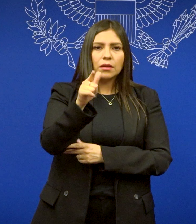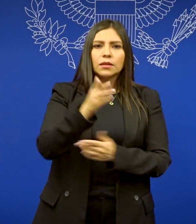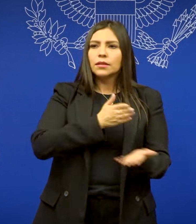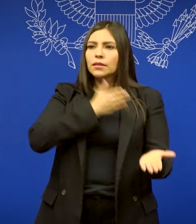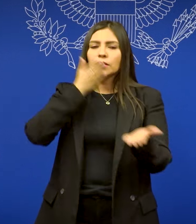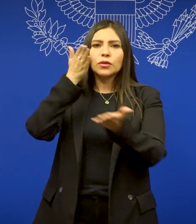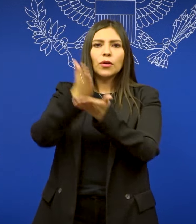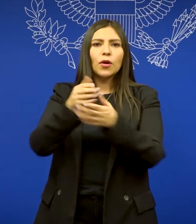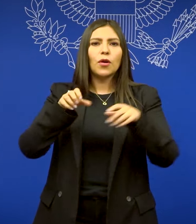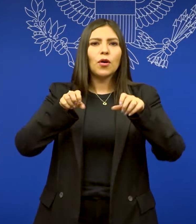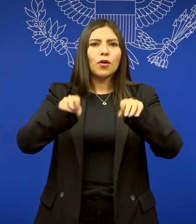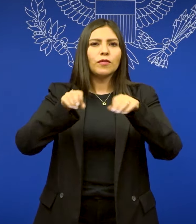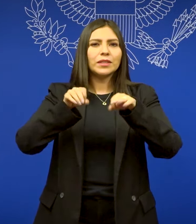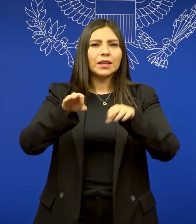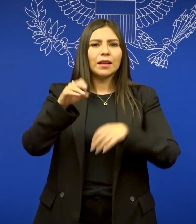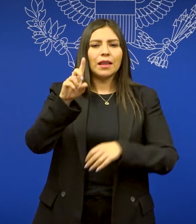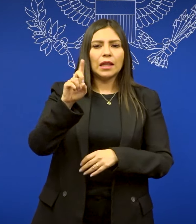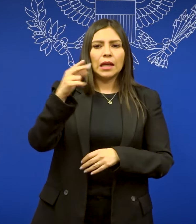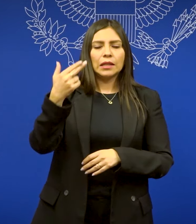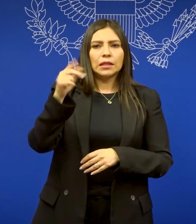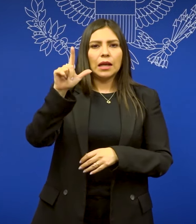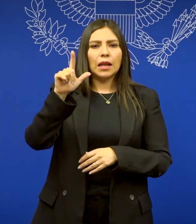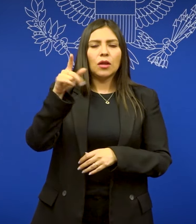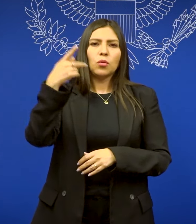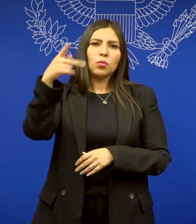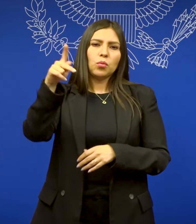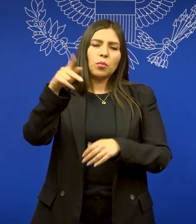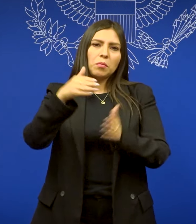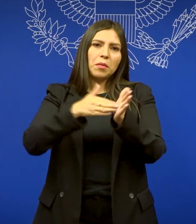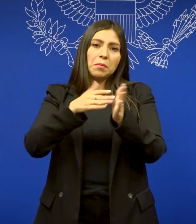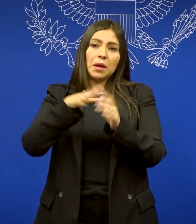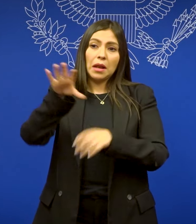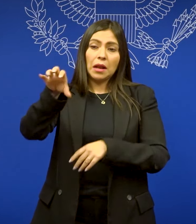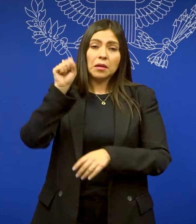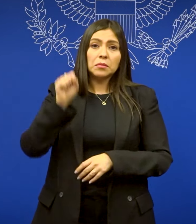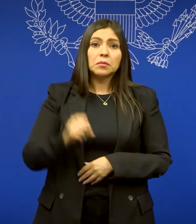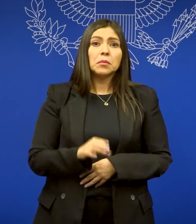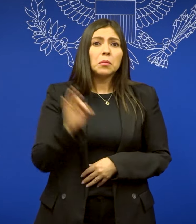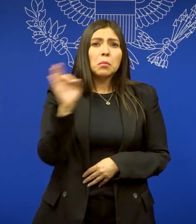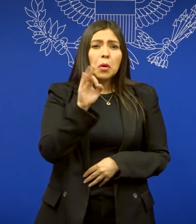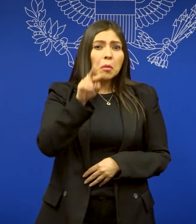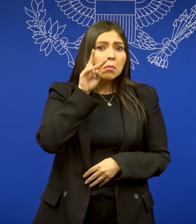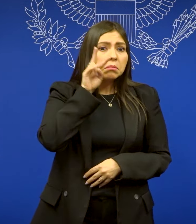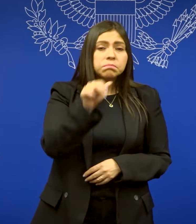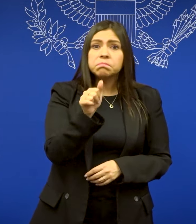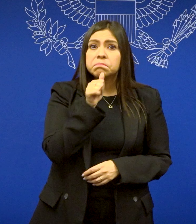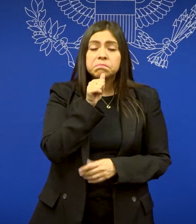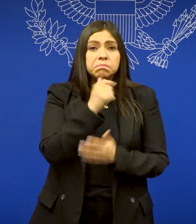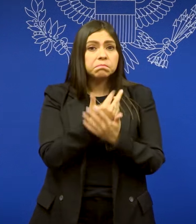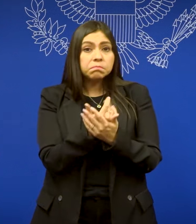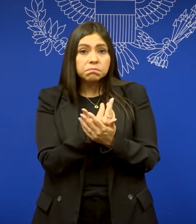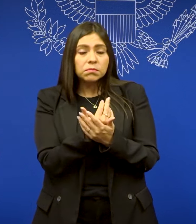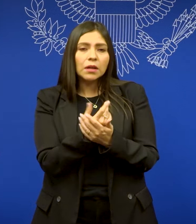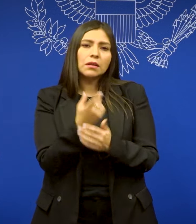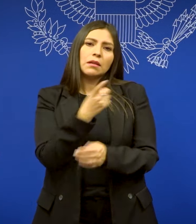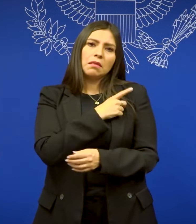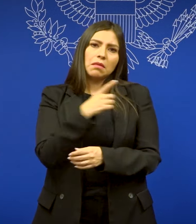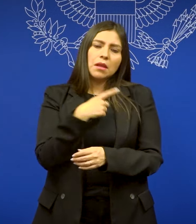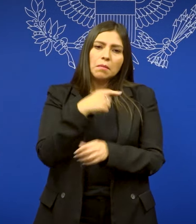deberás presentarte en la sucursal de DHL a recoger los documentos. Por cierto, si aún no aparece el dato,